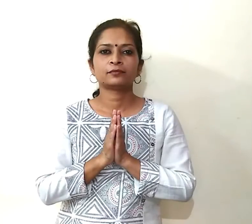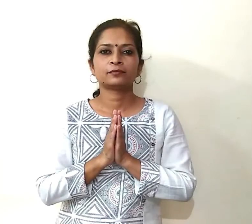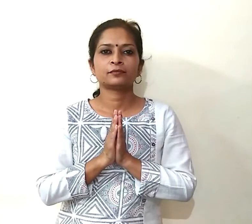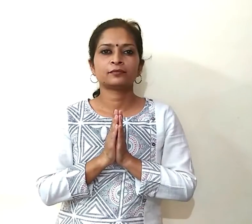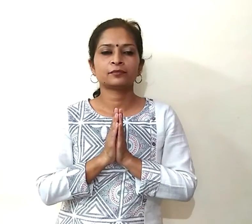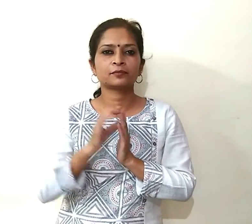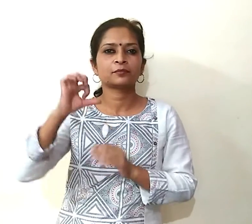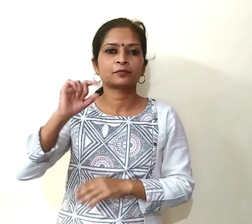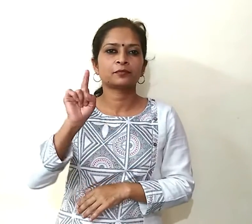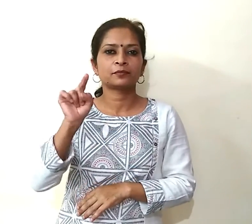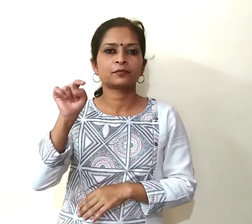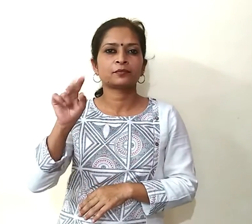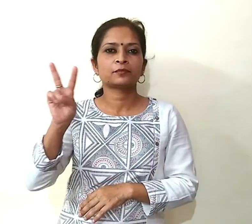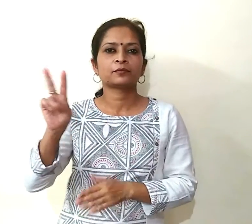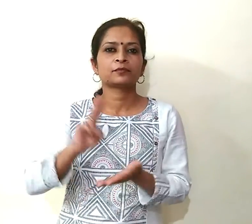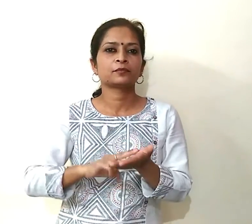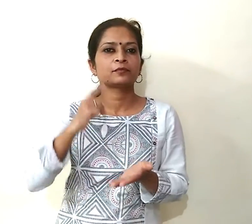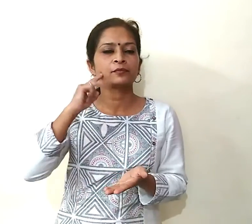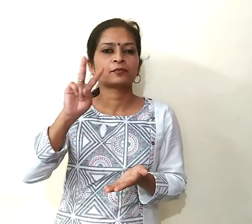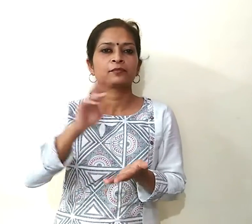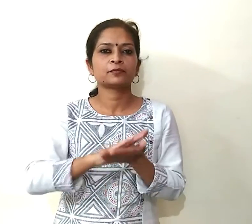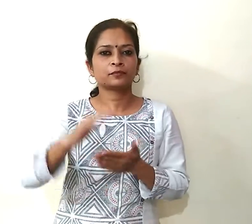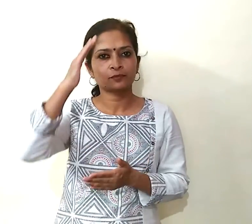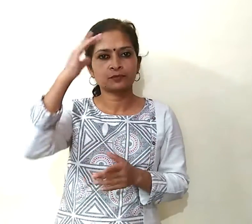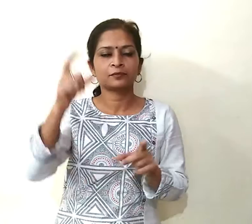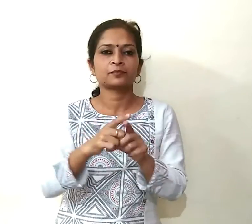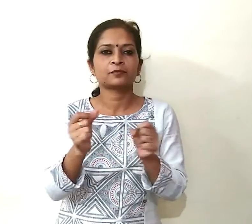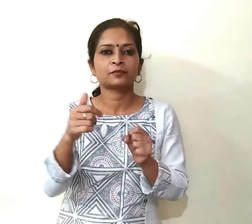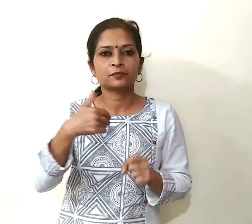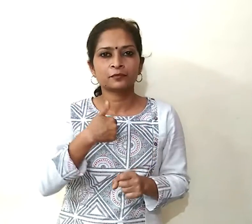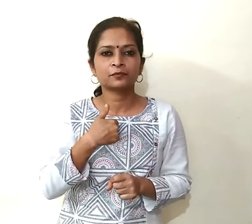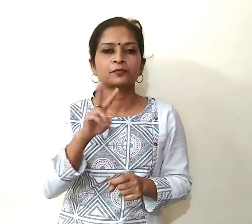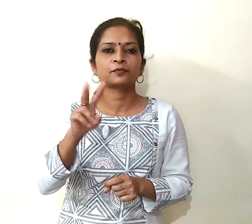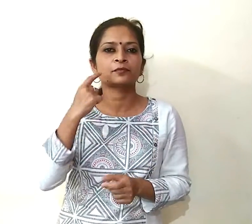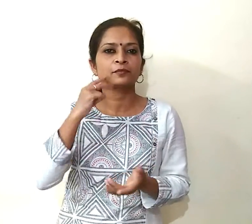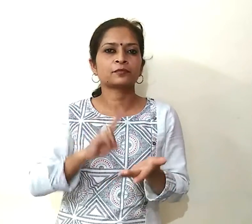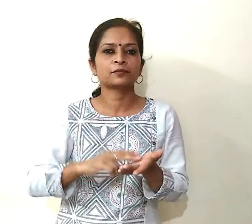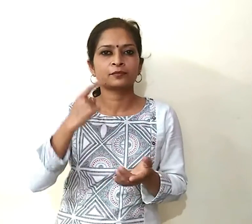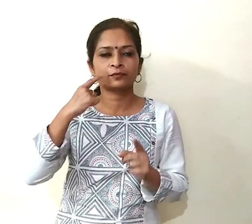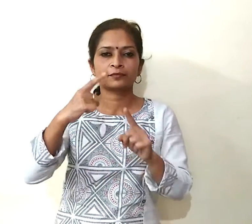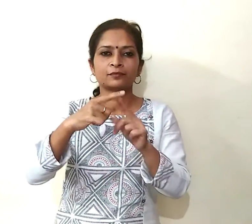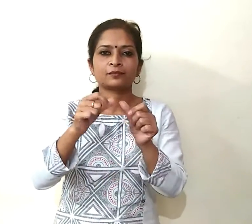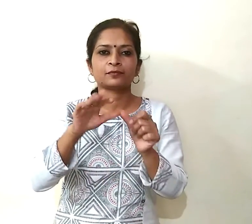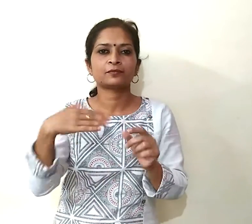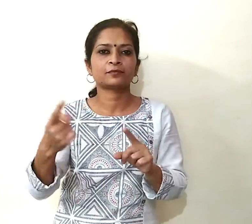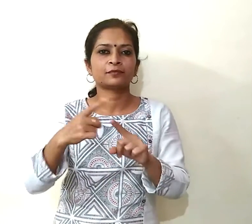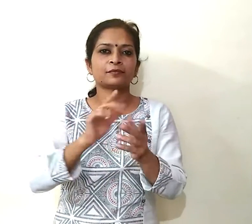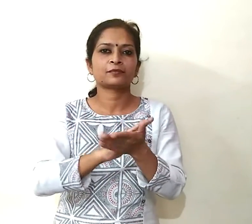91.2 NIVA छलदून के सभी शोताओं को मेरा यानि विनीता थापा का प्यार भरा नमस्कार